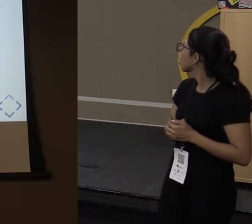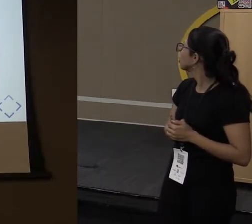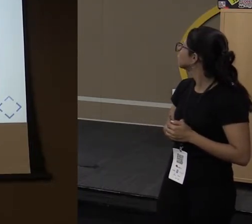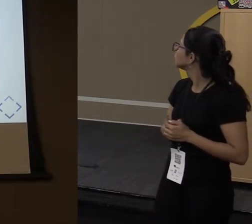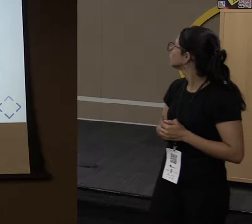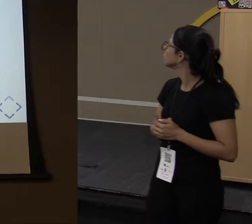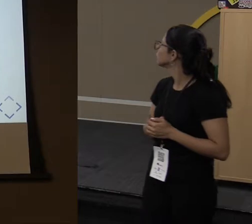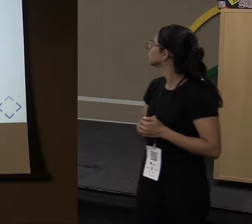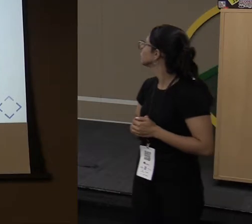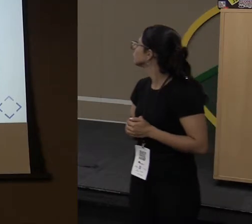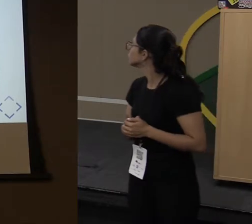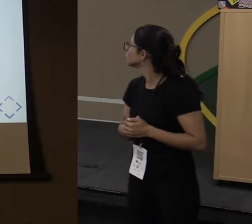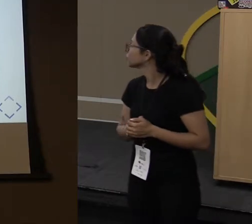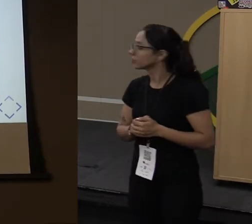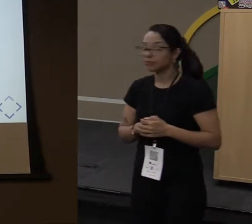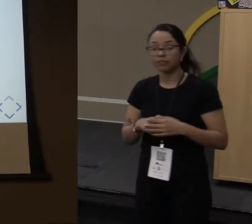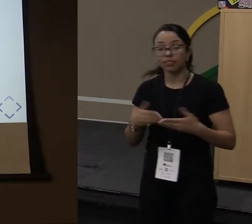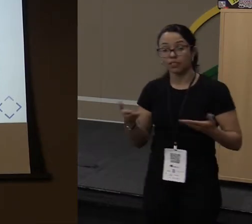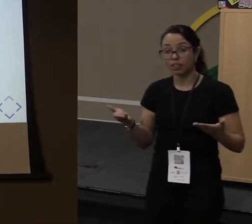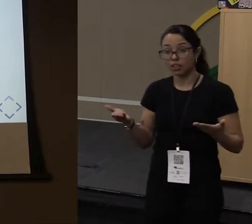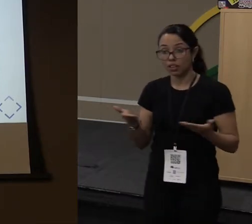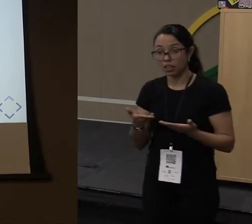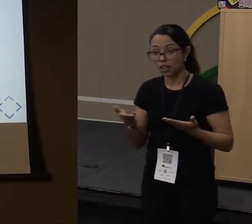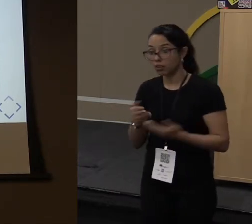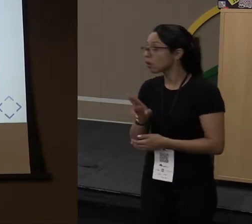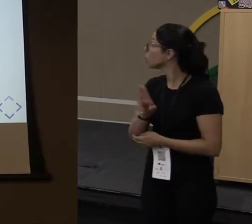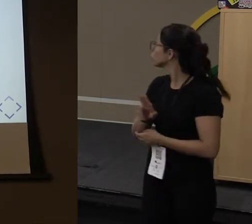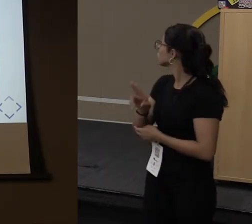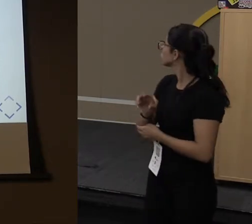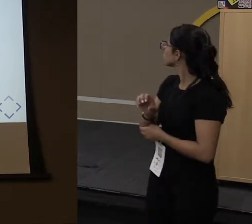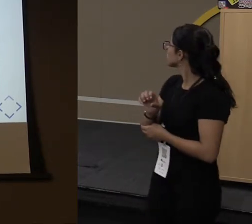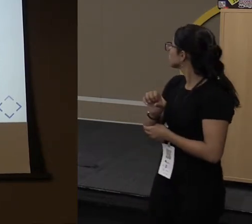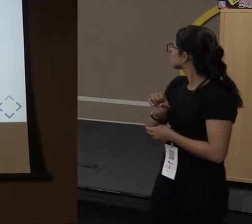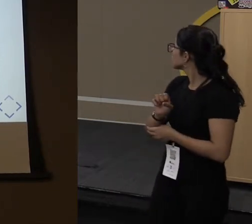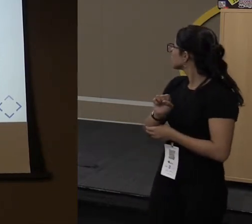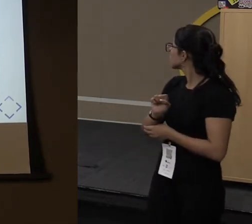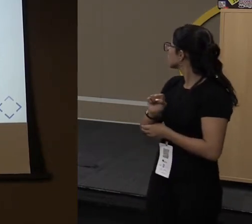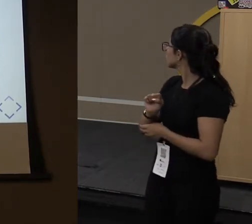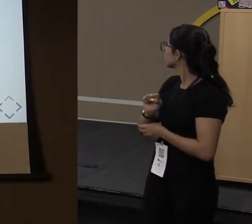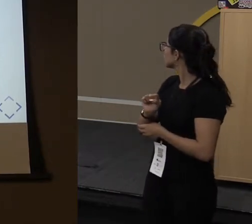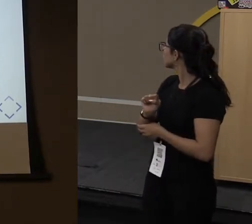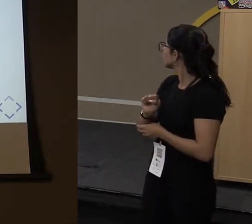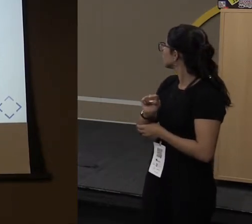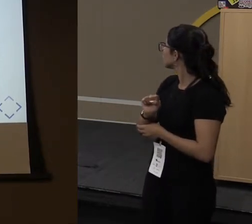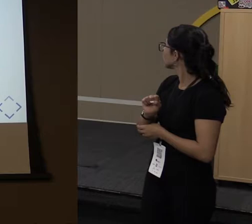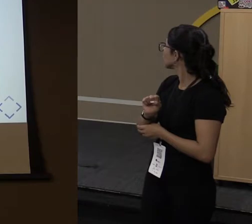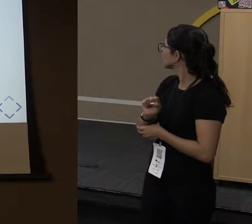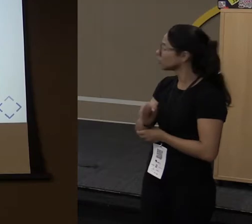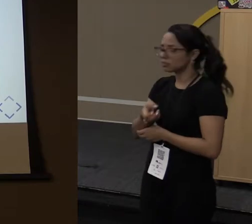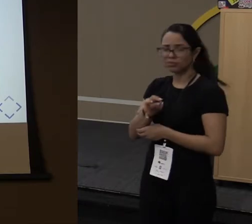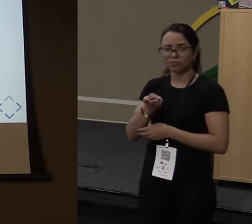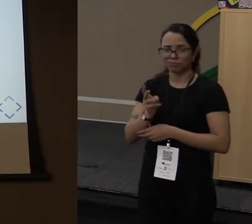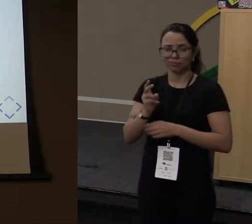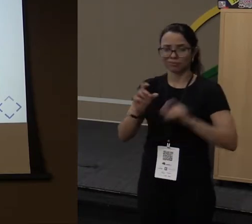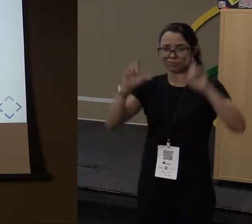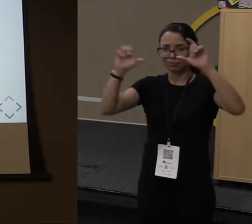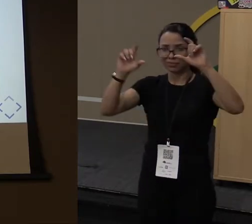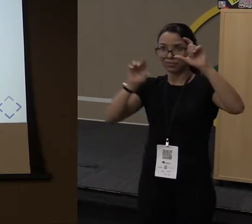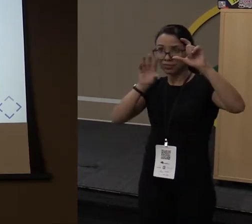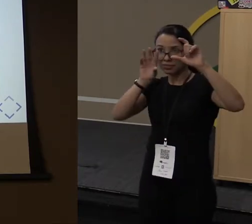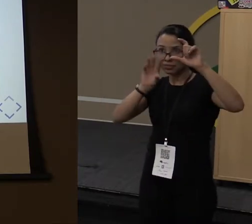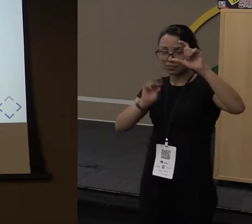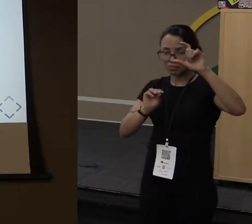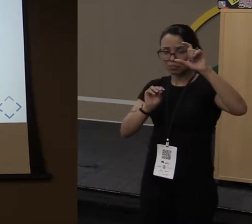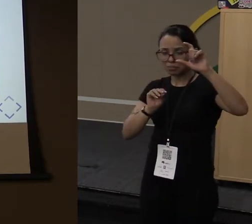E aí, eu estou usando o Streams para fazer o sort. Eu estou fazendo a mesma coisa aqui que eu estava fazendo antes. Eu estou